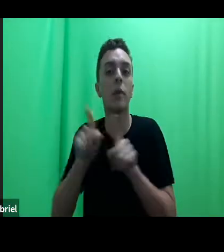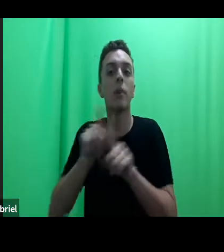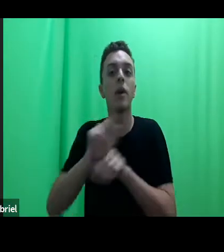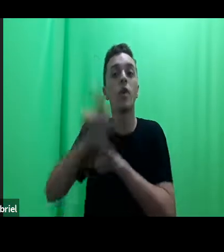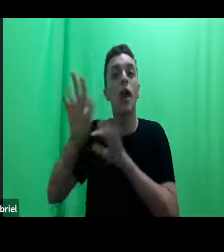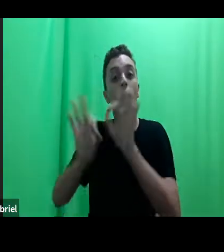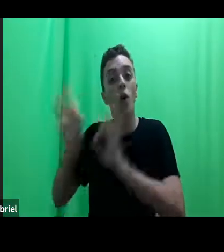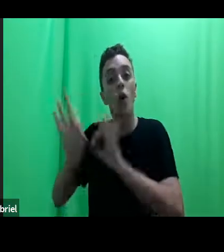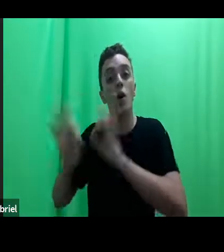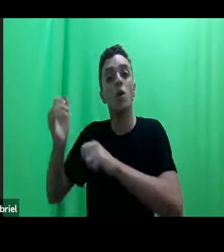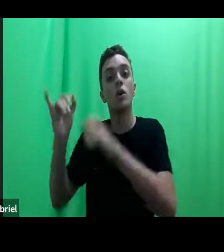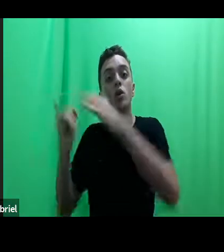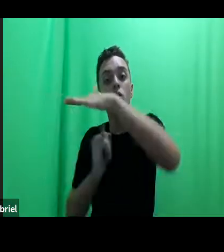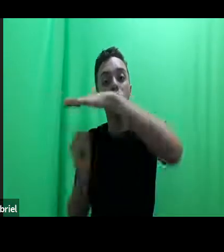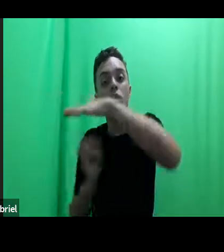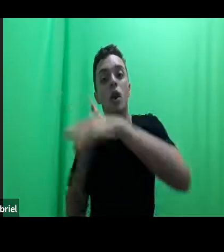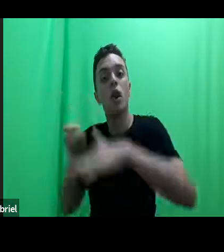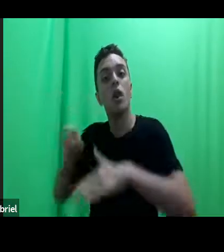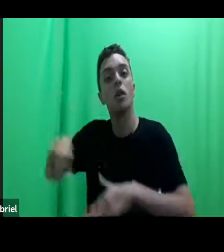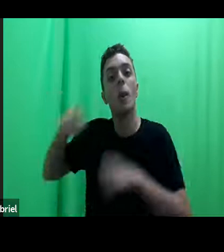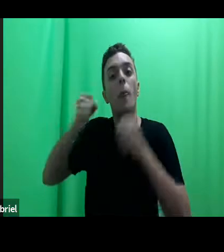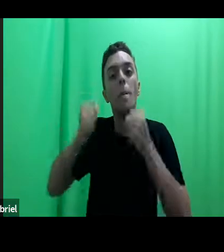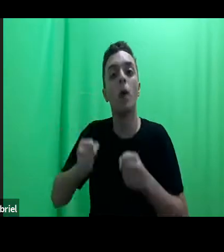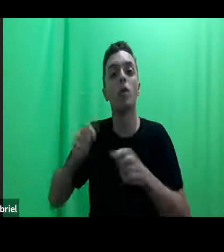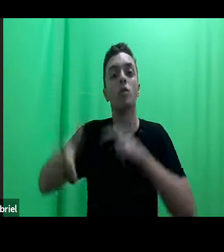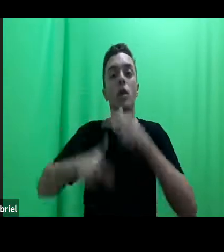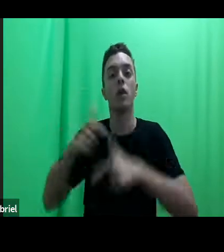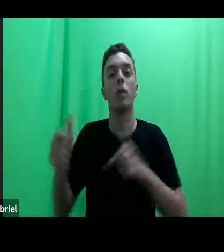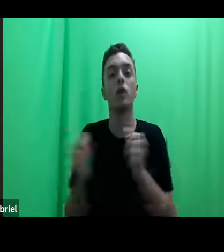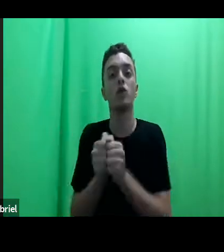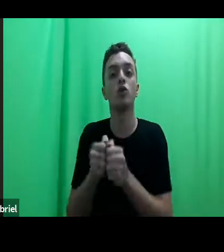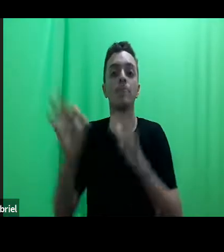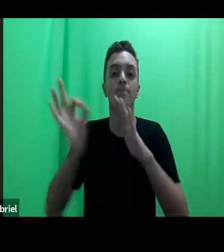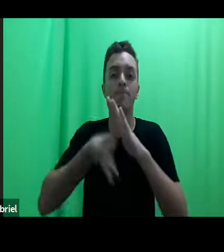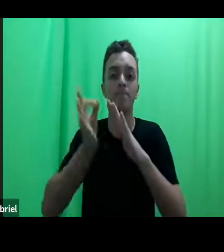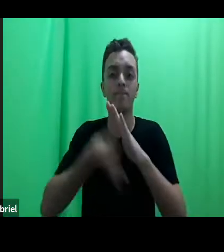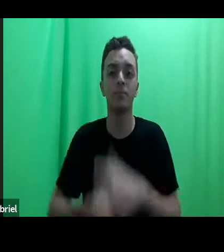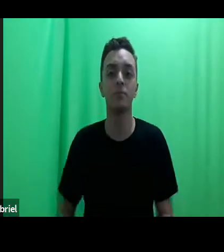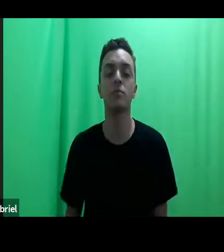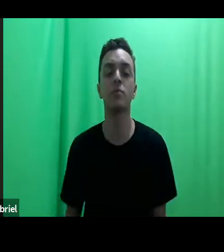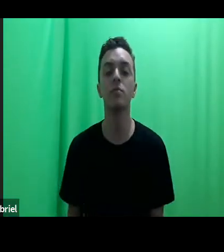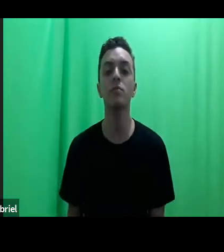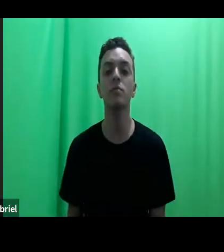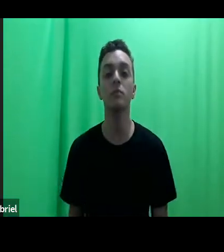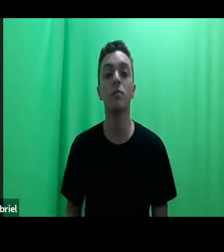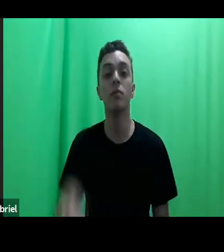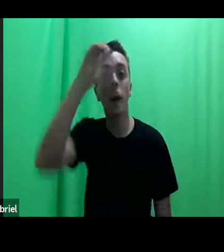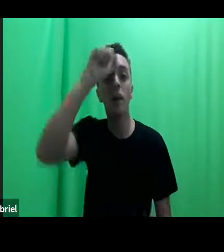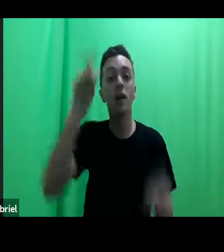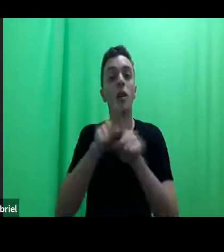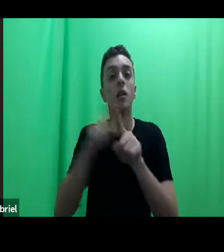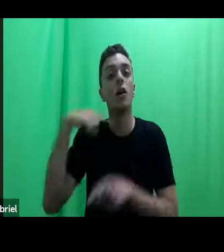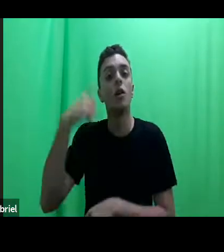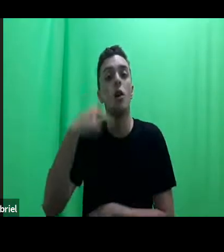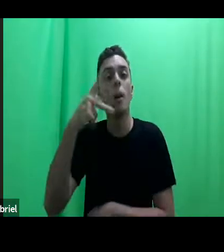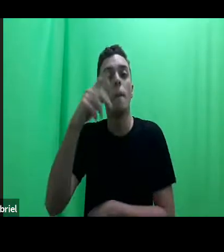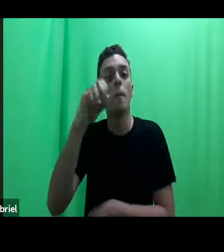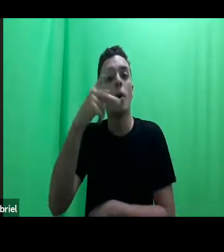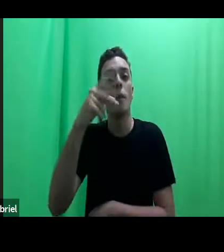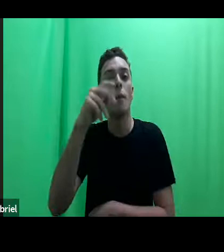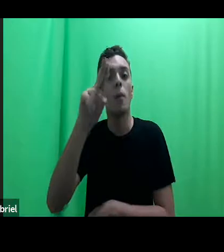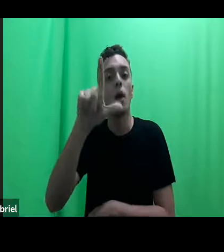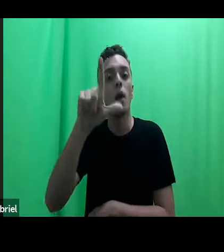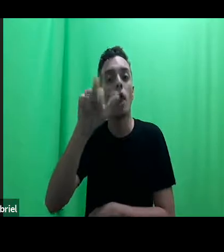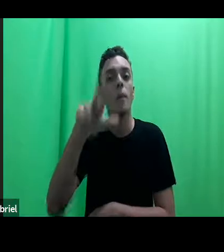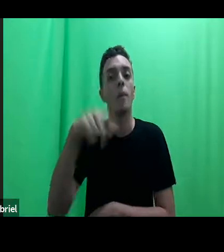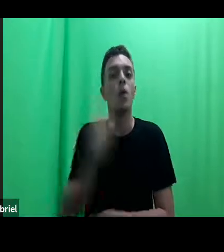que podem também trabalhar com as clínicas. E aprender com a advocacia popular para descentralizar o